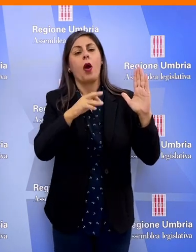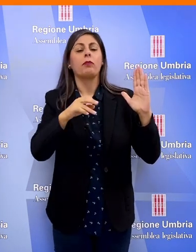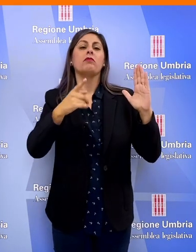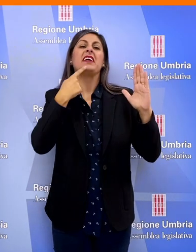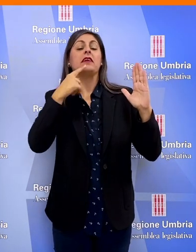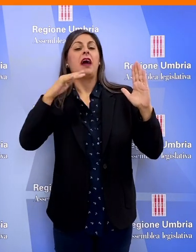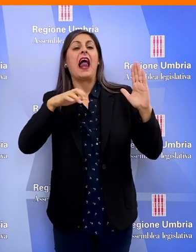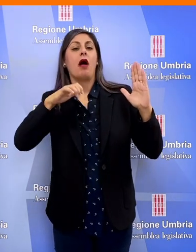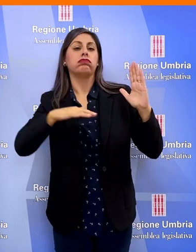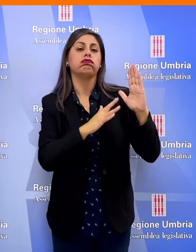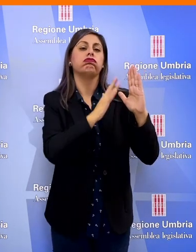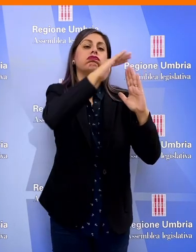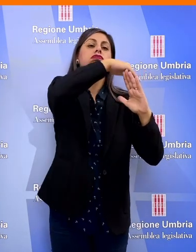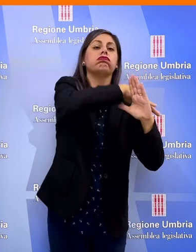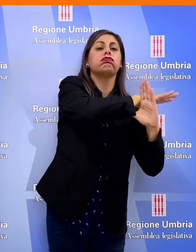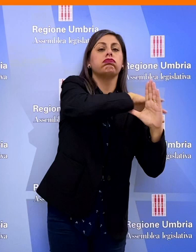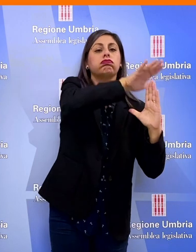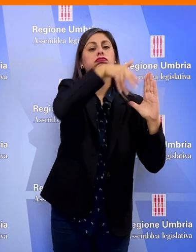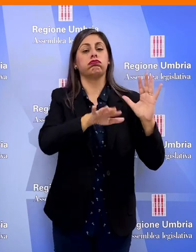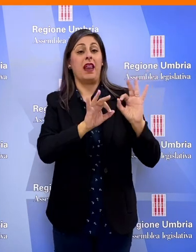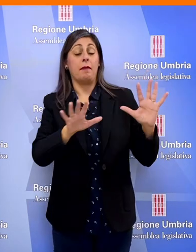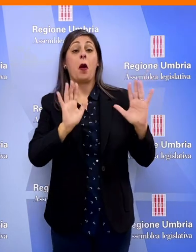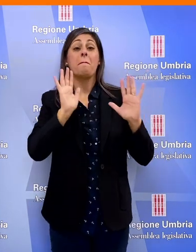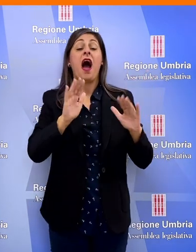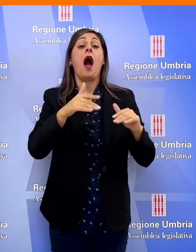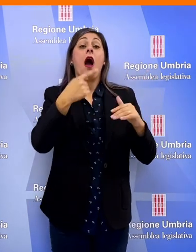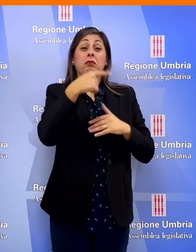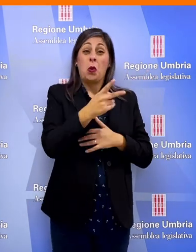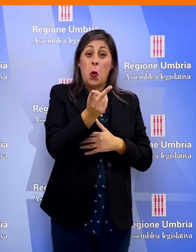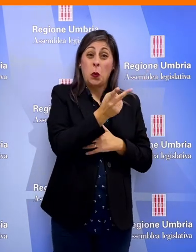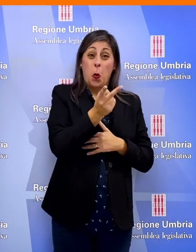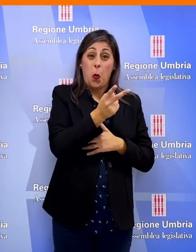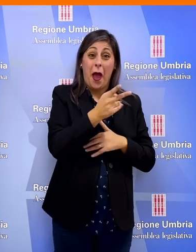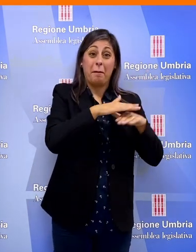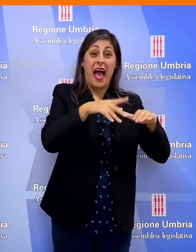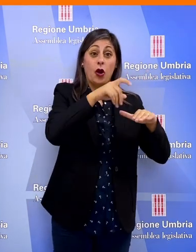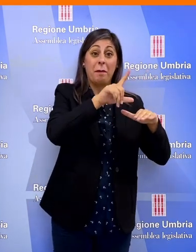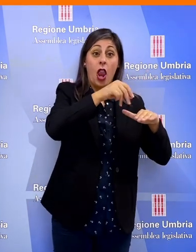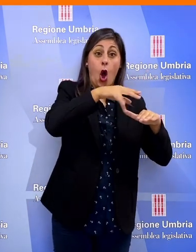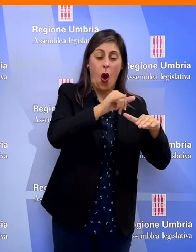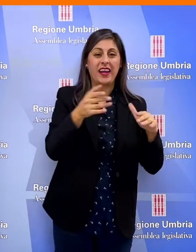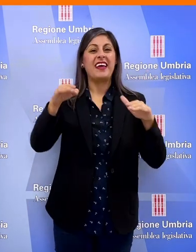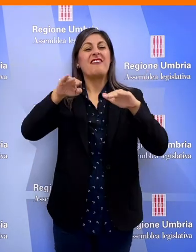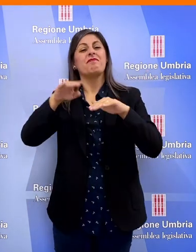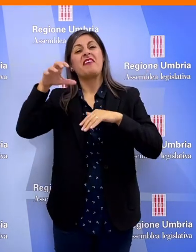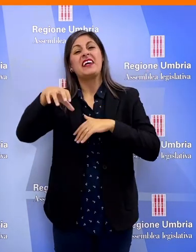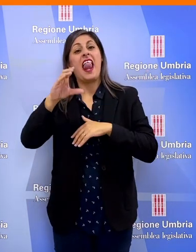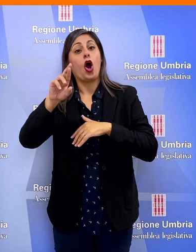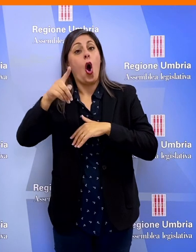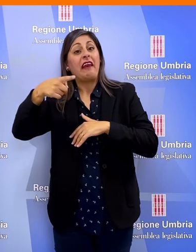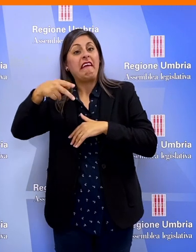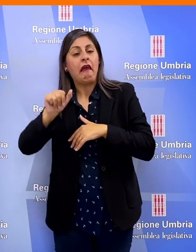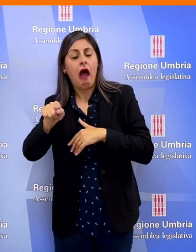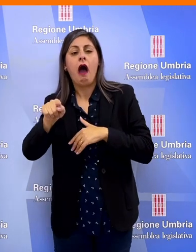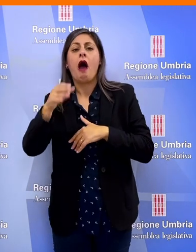rotte migratorie Tuttavia, i valichi di Piano, Peloni e Villa Cornia insistono in aree non ricadenti all